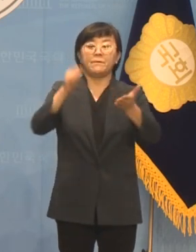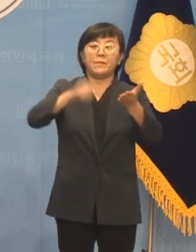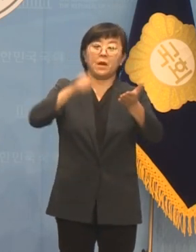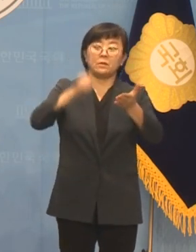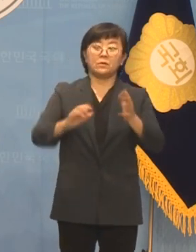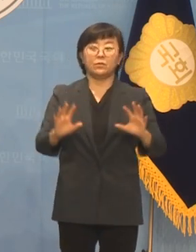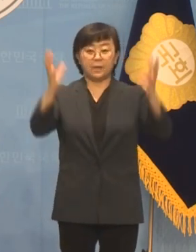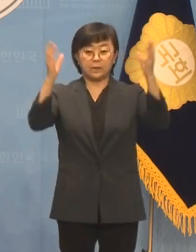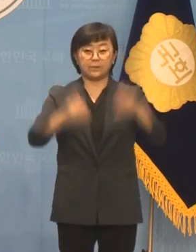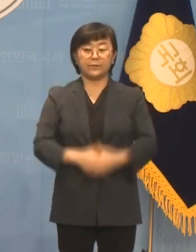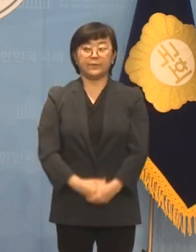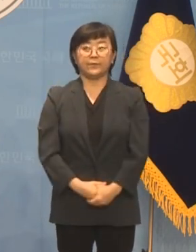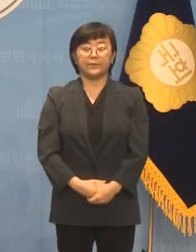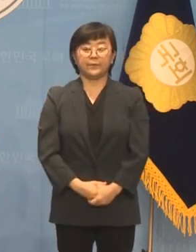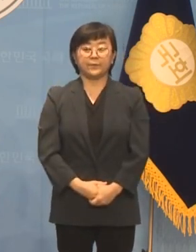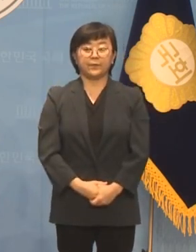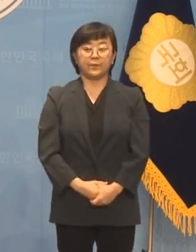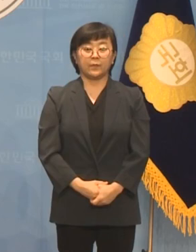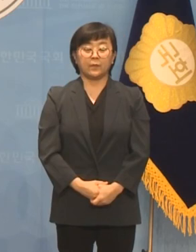환영합니다